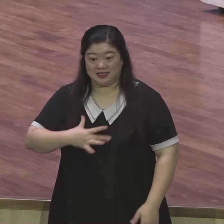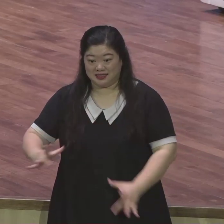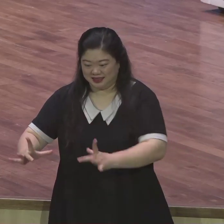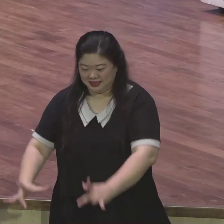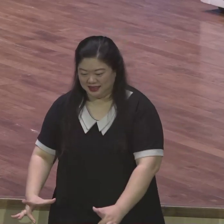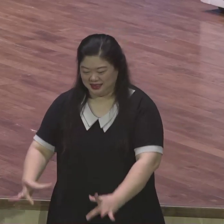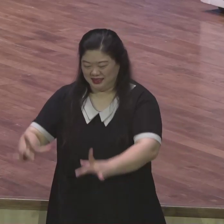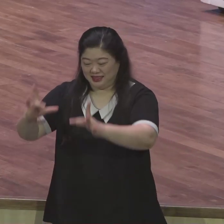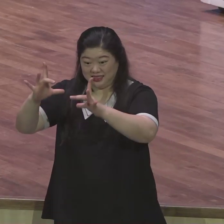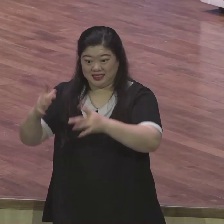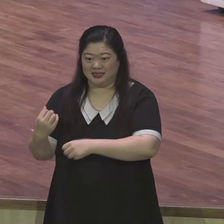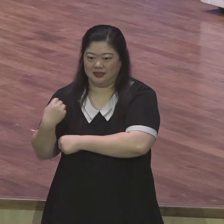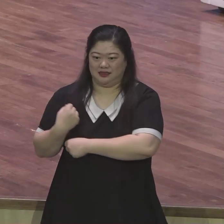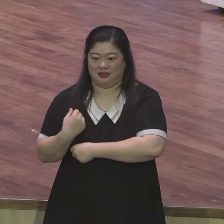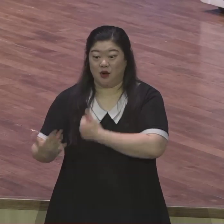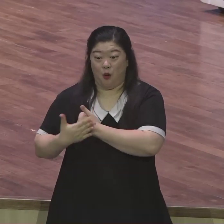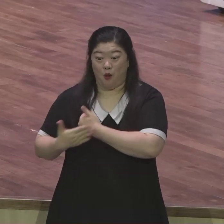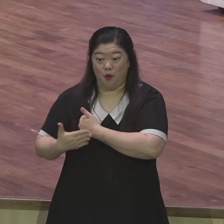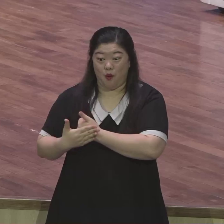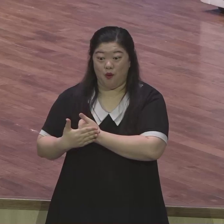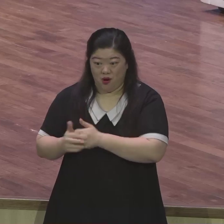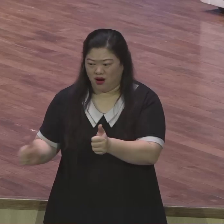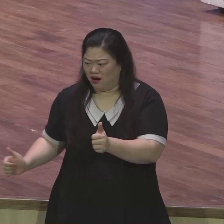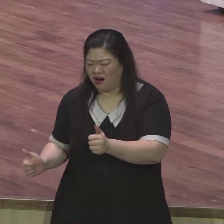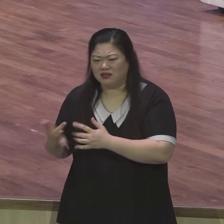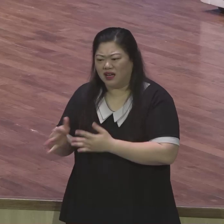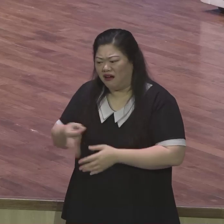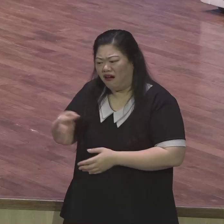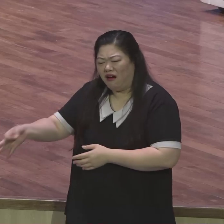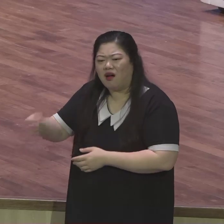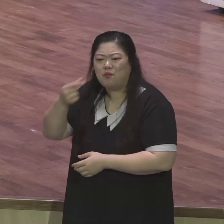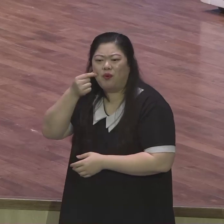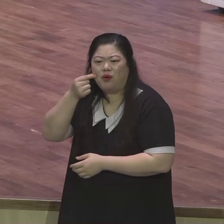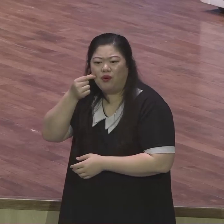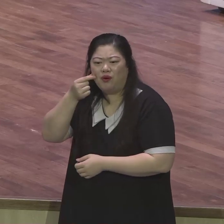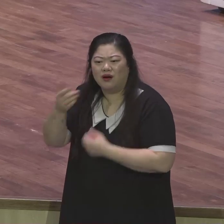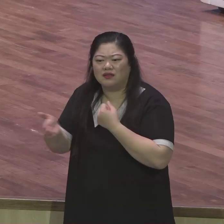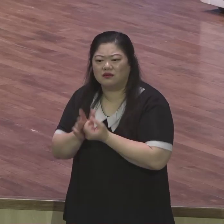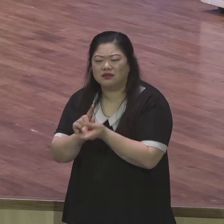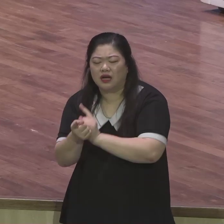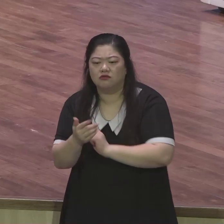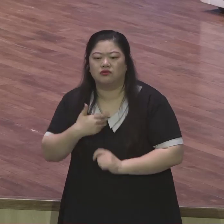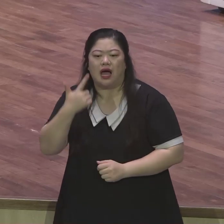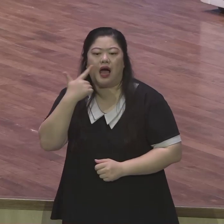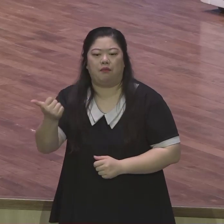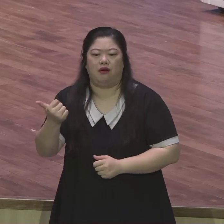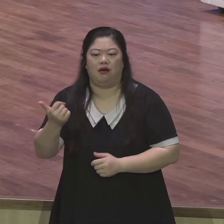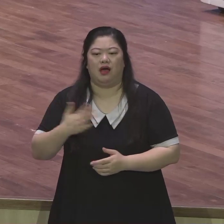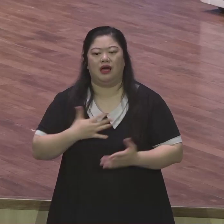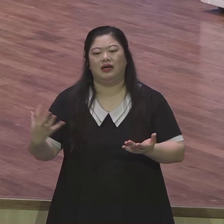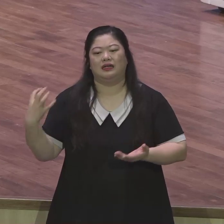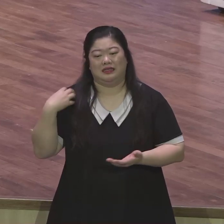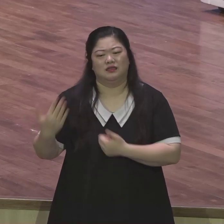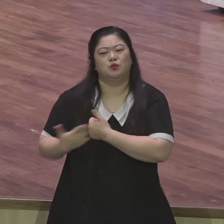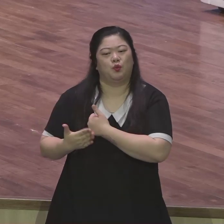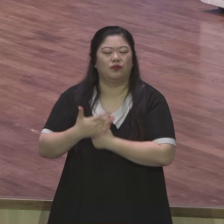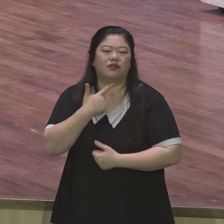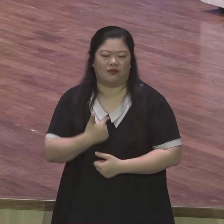장단점이 있습니다 장점은 힘이 된다는 거고 단점은 안 될 때 되게 죄송하고 더 부끄럽다는 거죠 그때 중요한